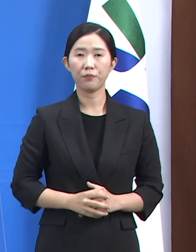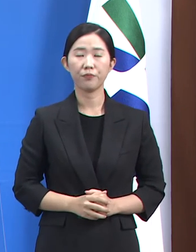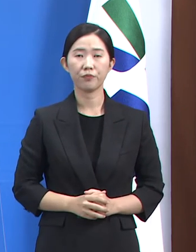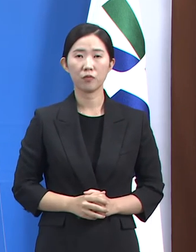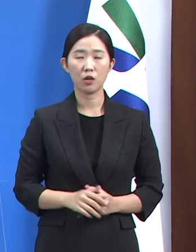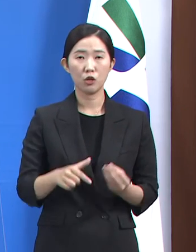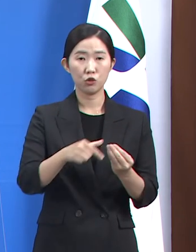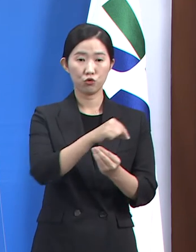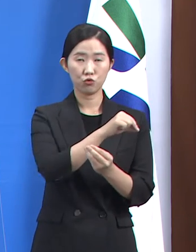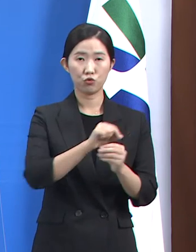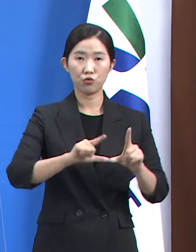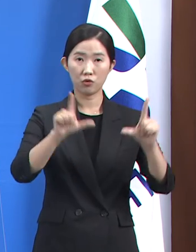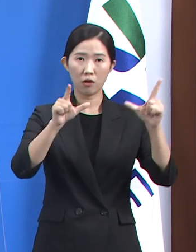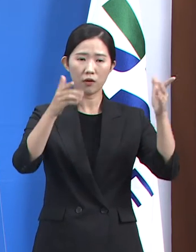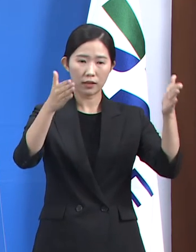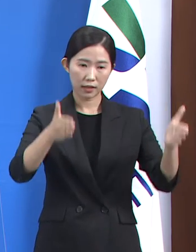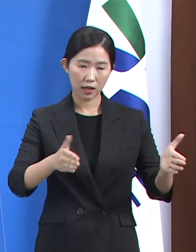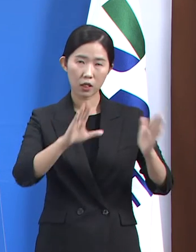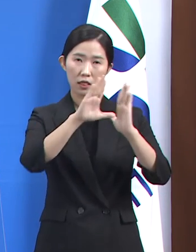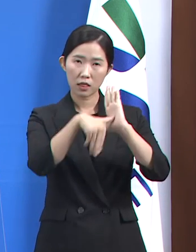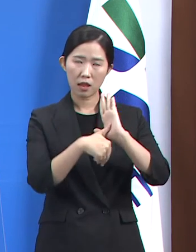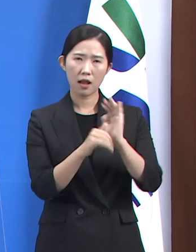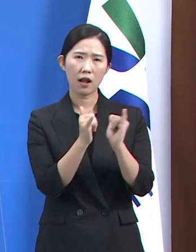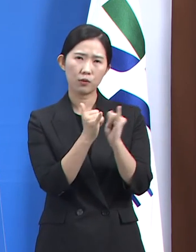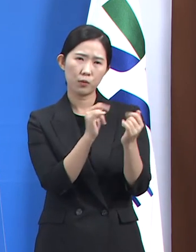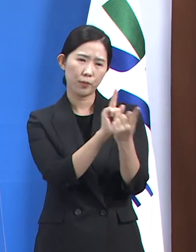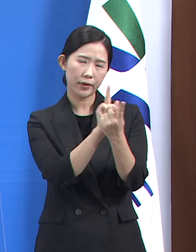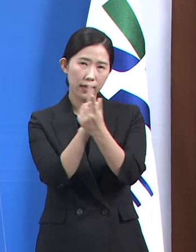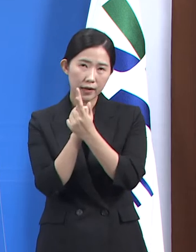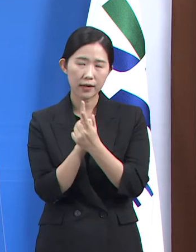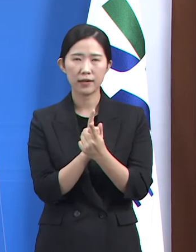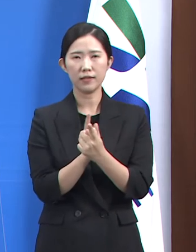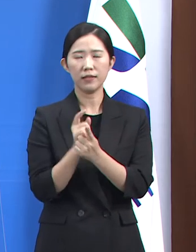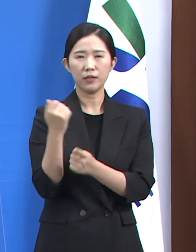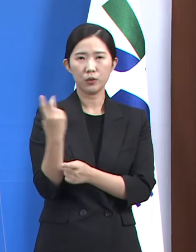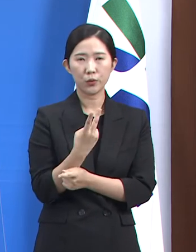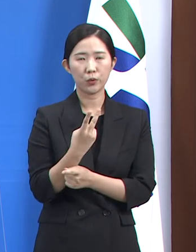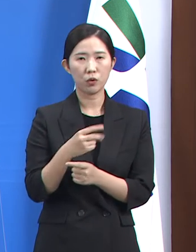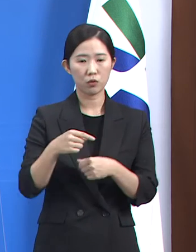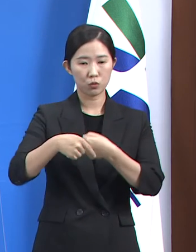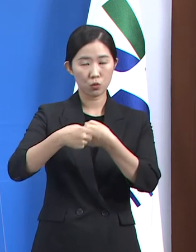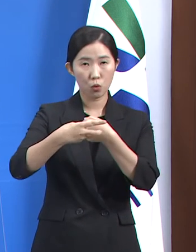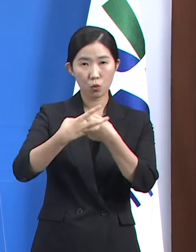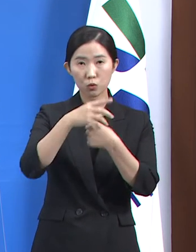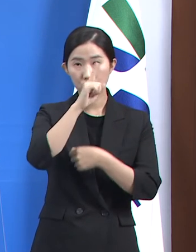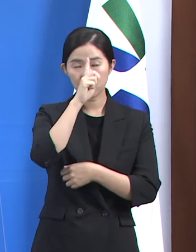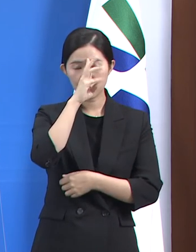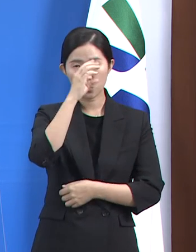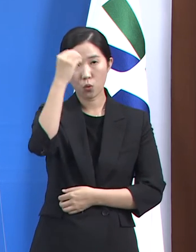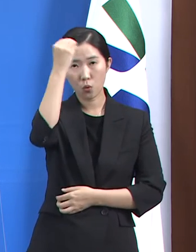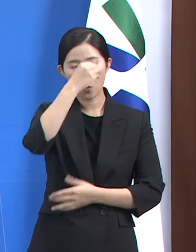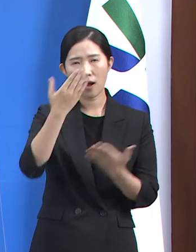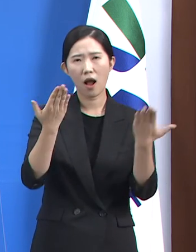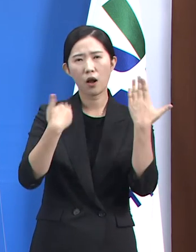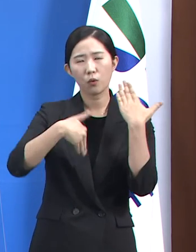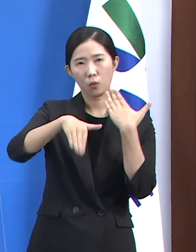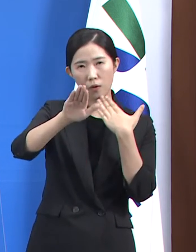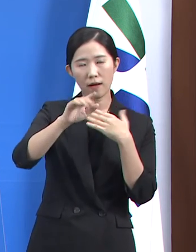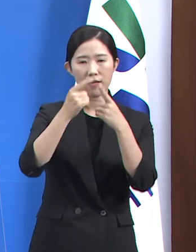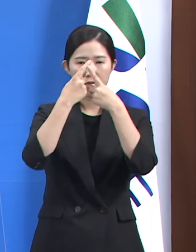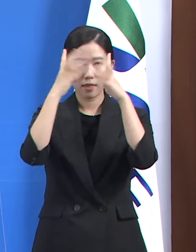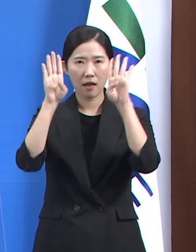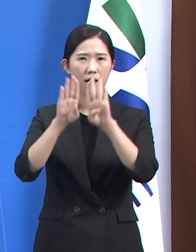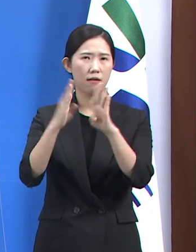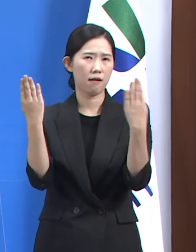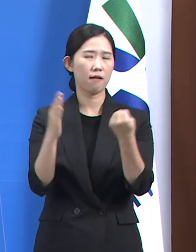추석 연휴 간 가족 및 지인 간 접촉 증가, 초중고 등교 학대 및 대학교 개강에 따른 감열노출 증가